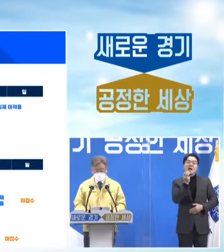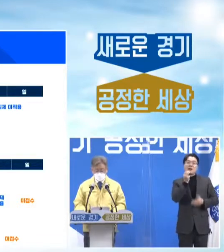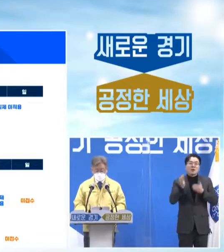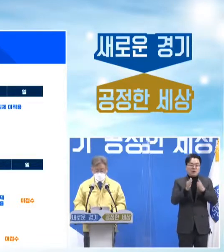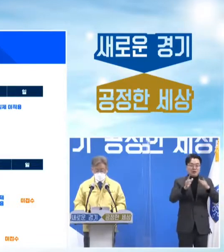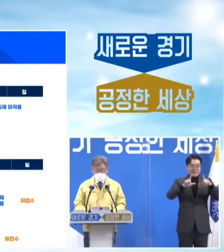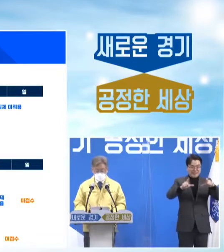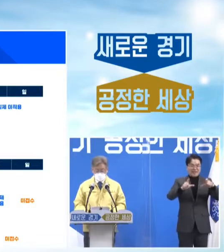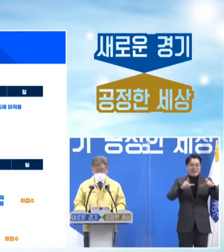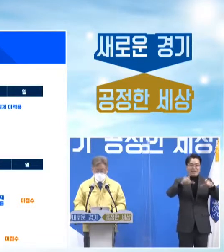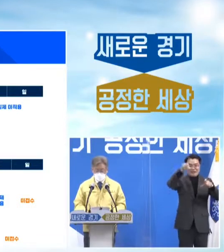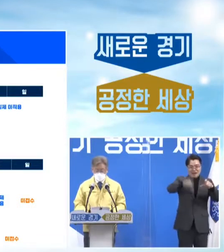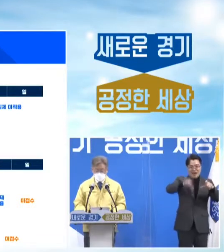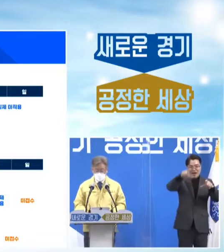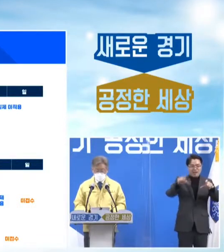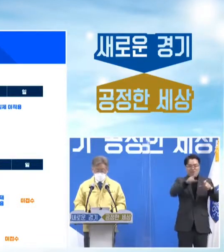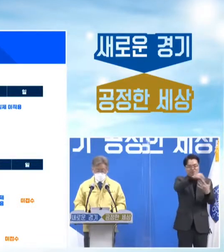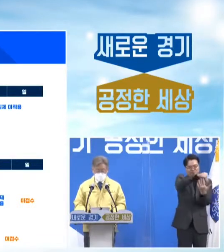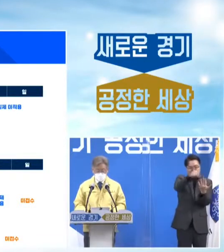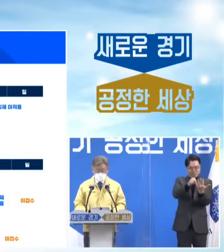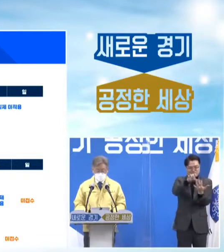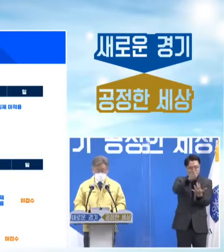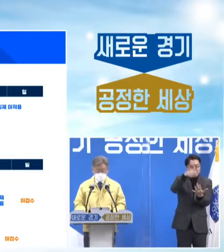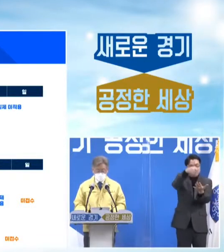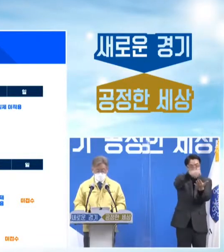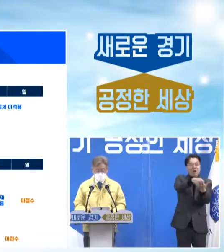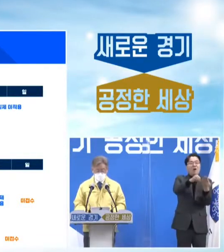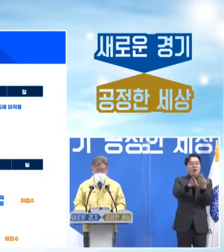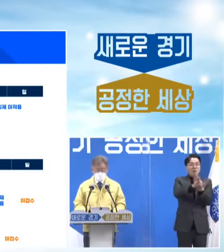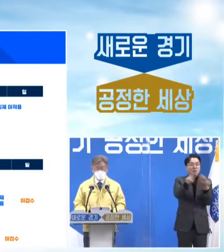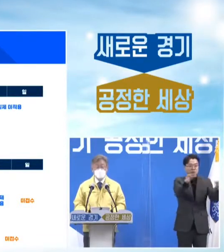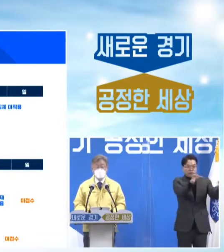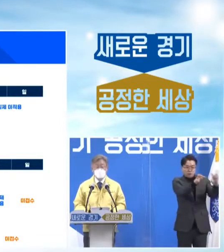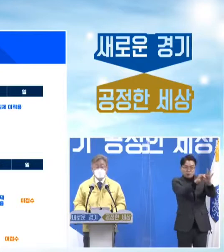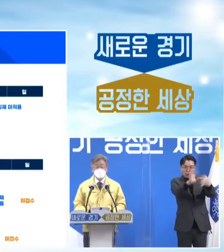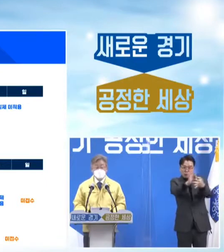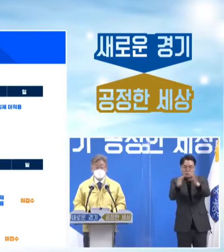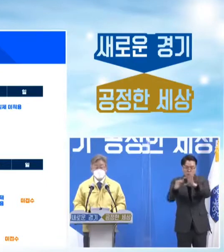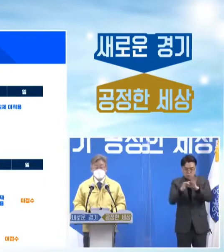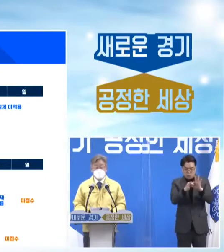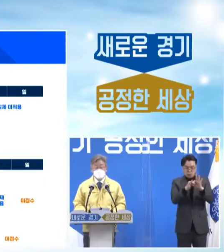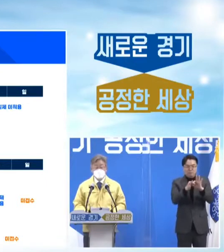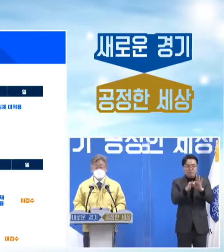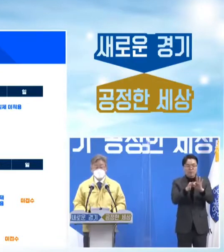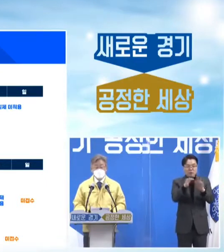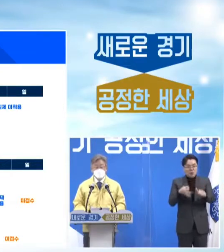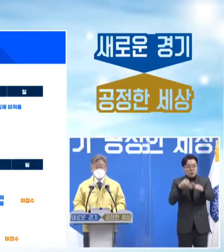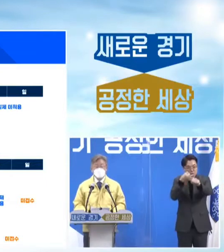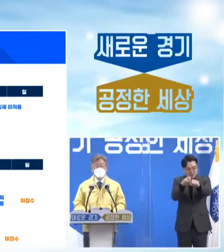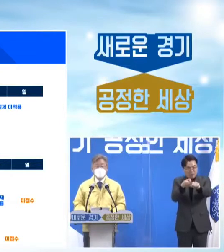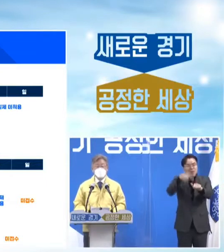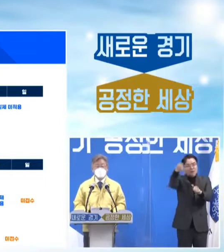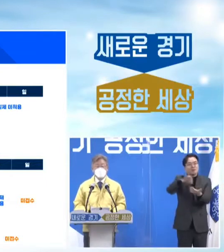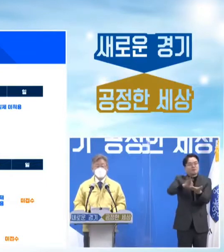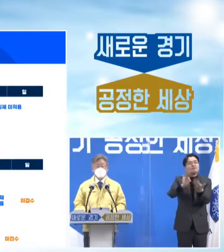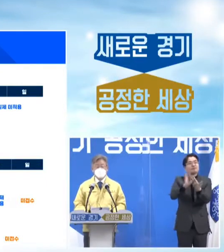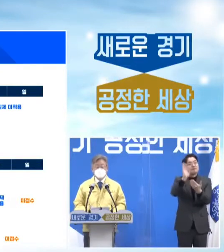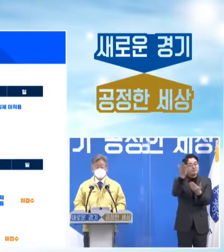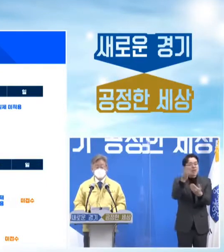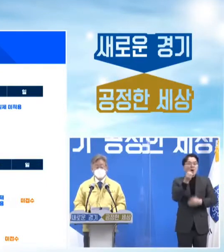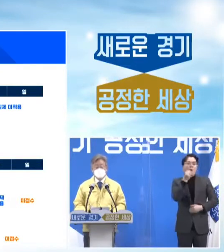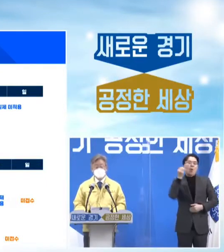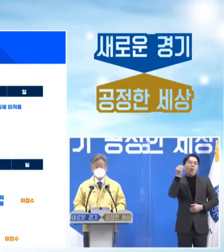카드사를 선택하면 해당 카드사의 모든 카드로 재난기본소득을 사용하실 수 있습니다. 홈페이지에